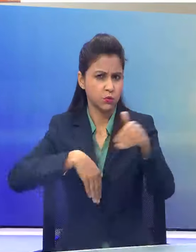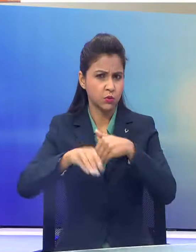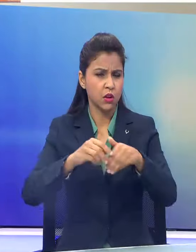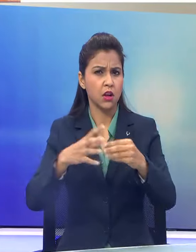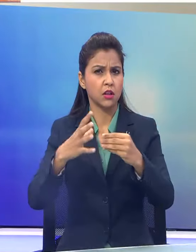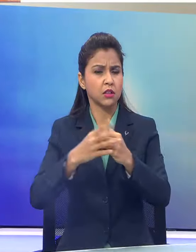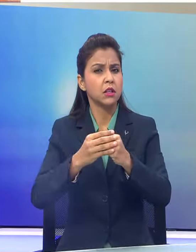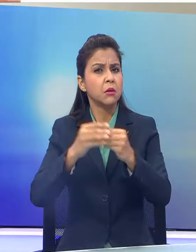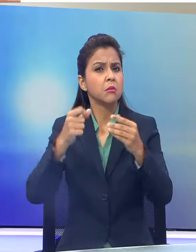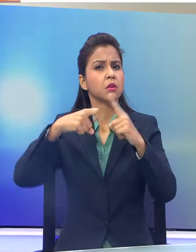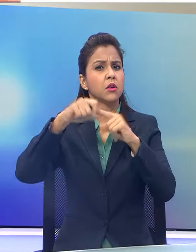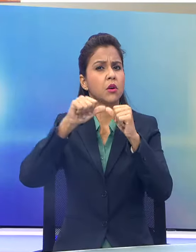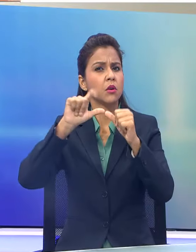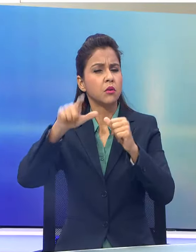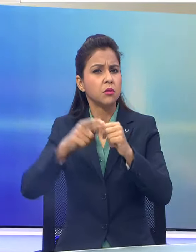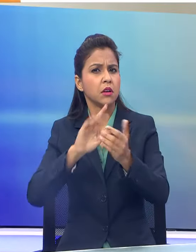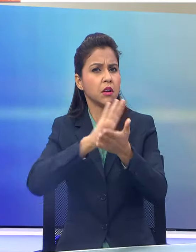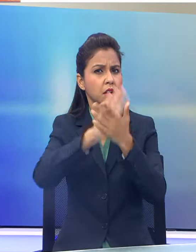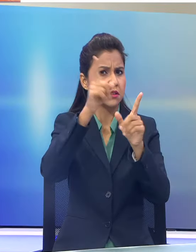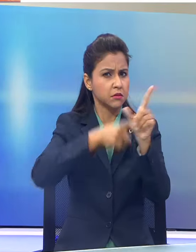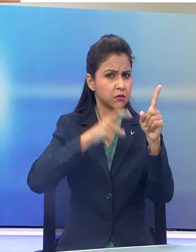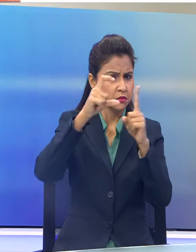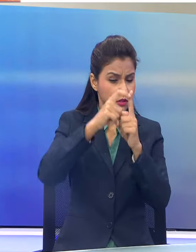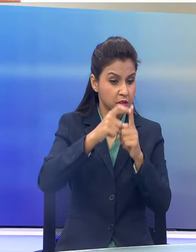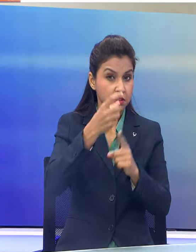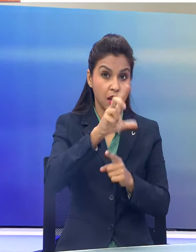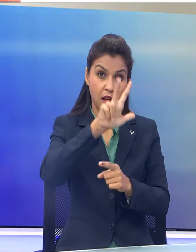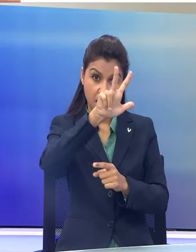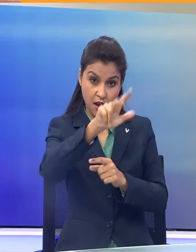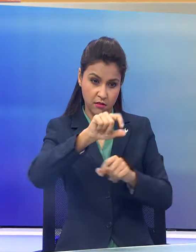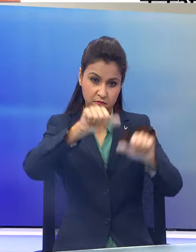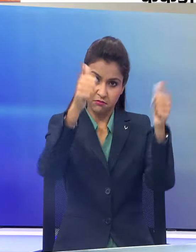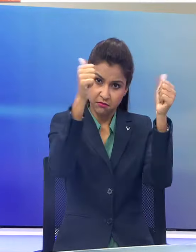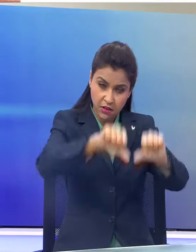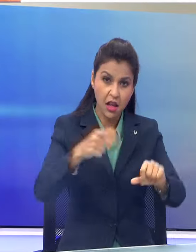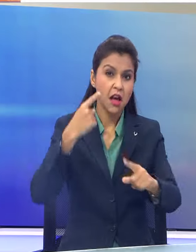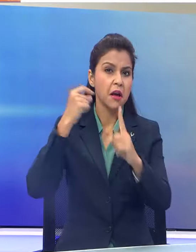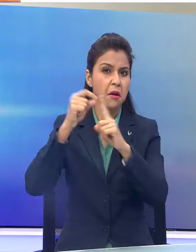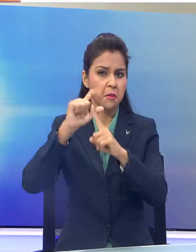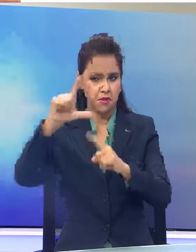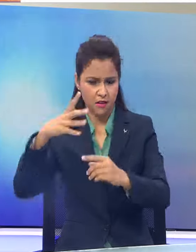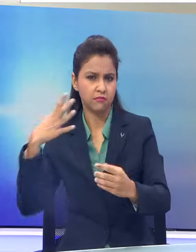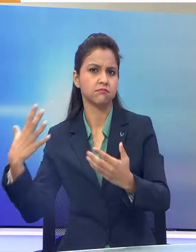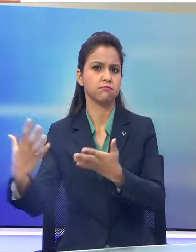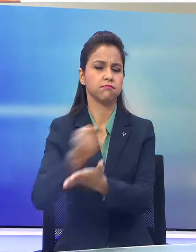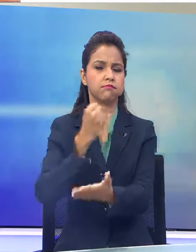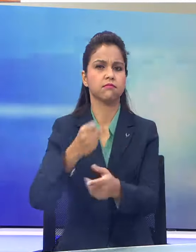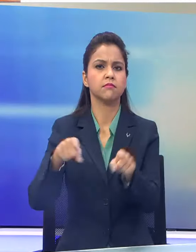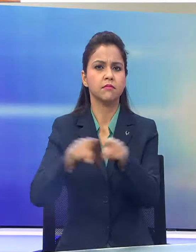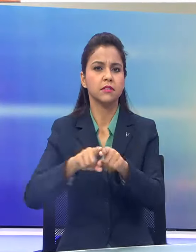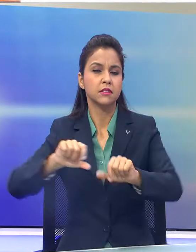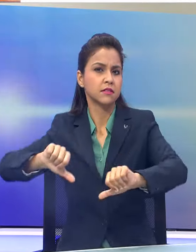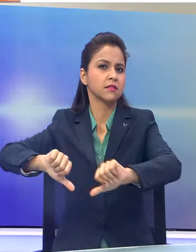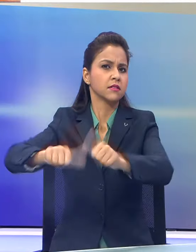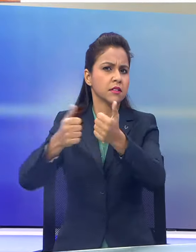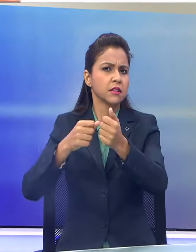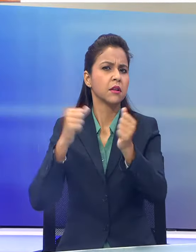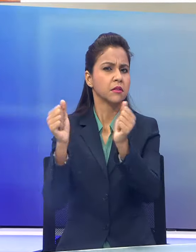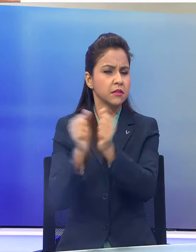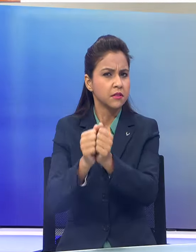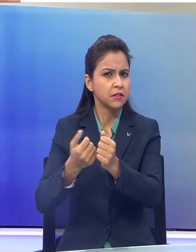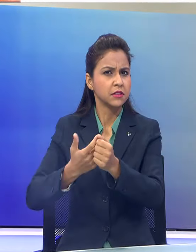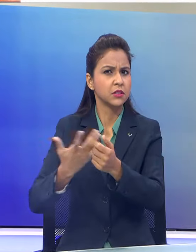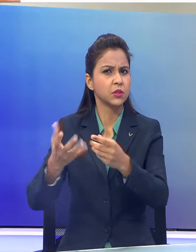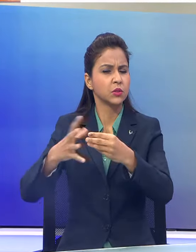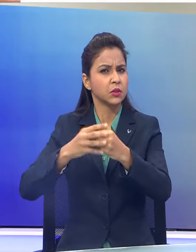कॉलकटा ने हैदराबाद को आठ विकेट से हराकर IPL की ट्रोफी पर अपना कब्सा जमा लिया इस जीत के साथ ही कॉलकटा नाइट